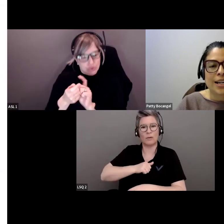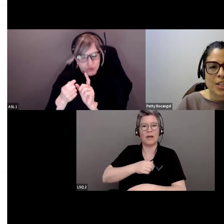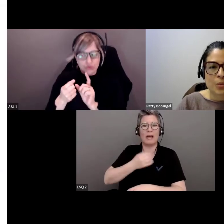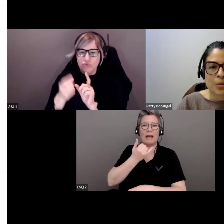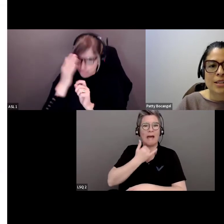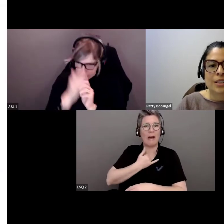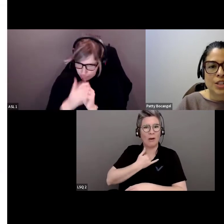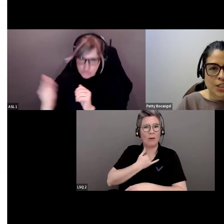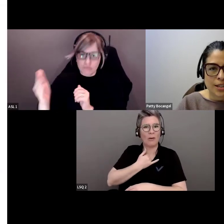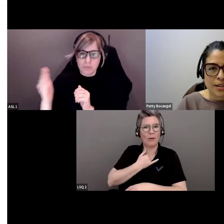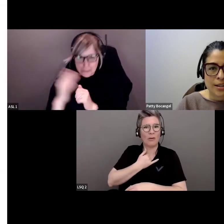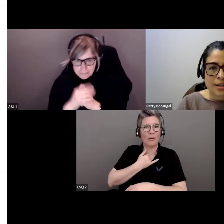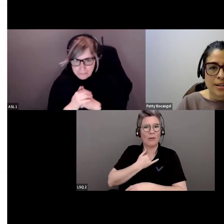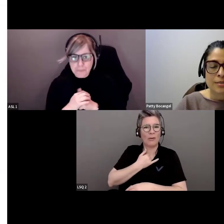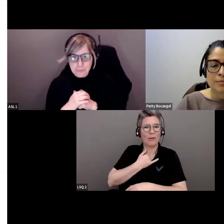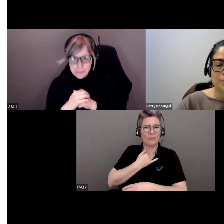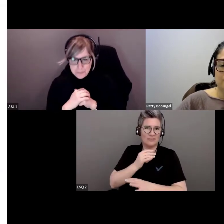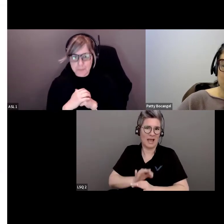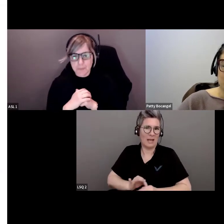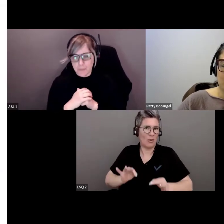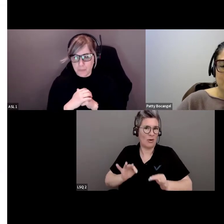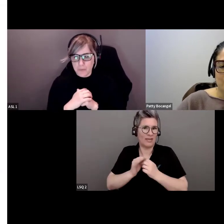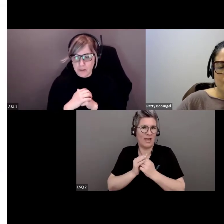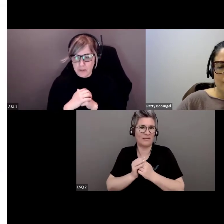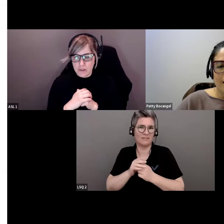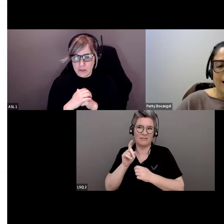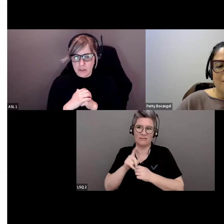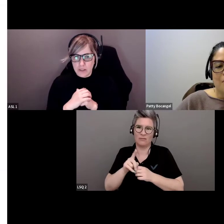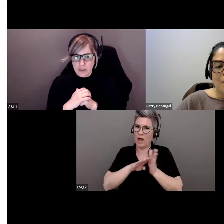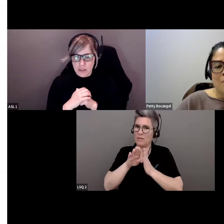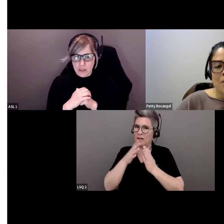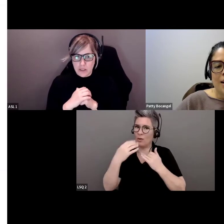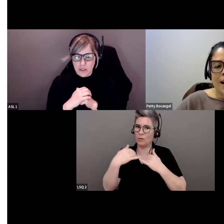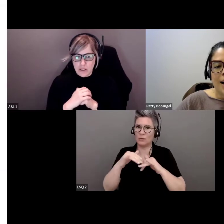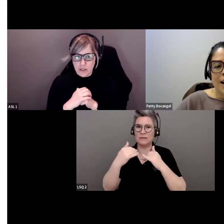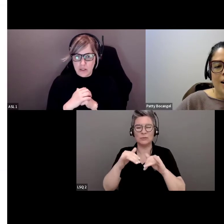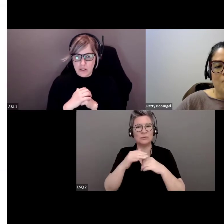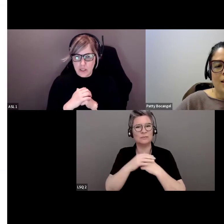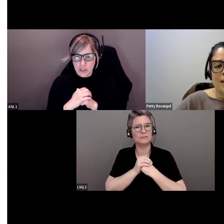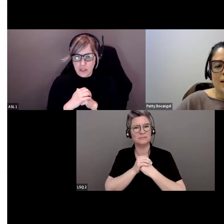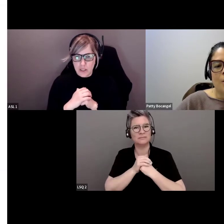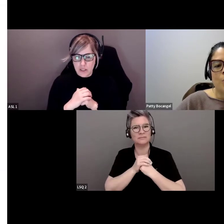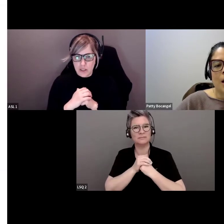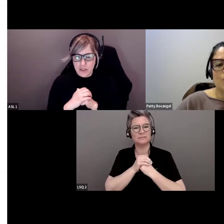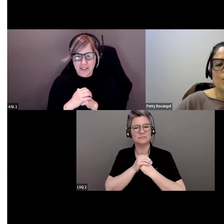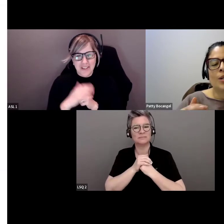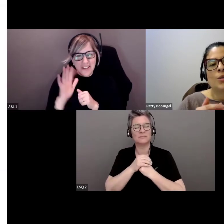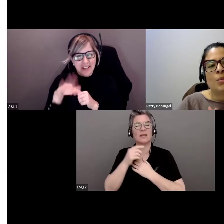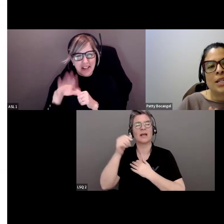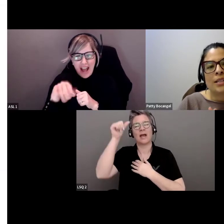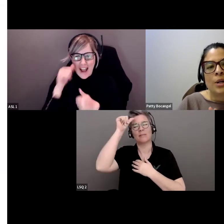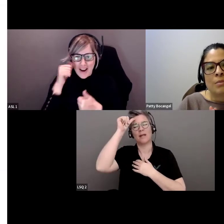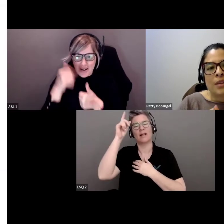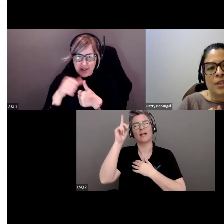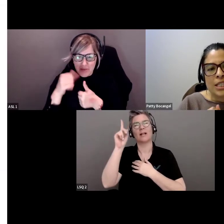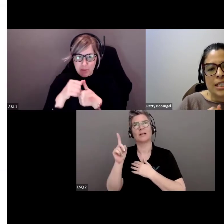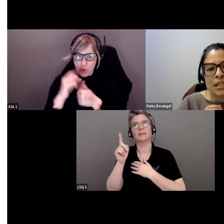tandis que nous continuons de nous améliorer. Je me souviens